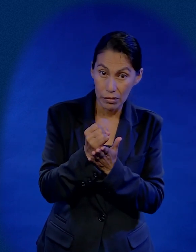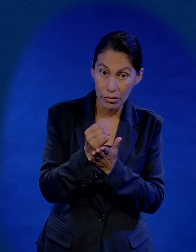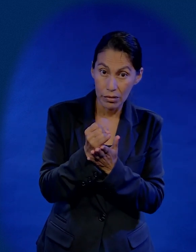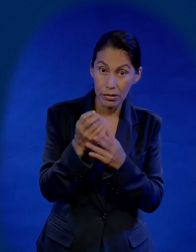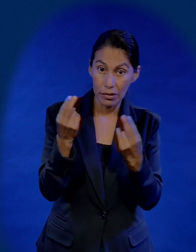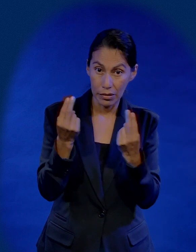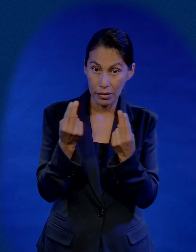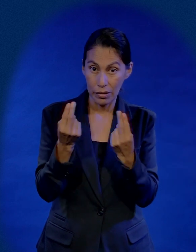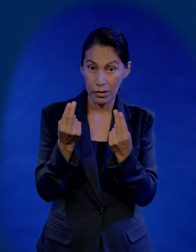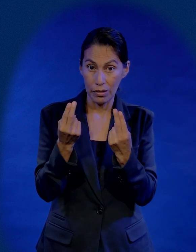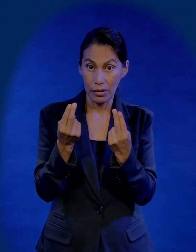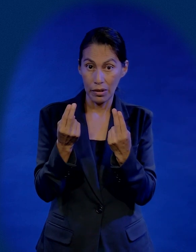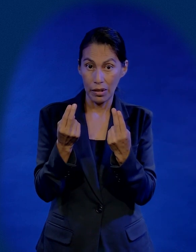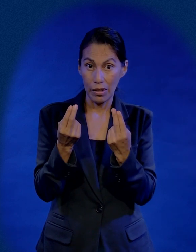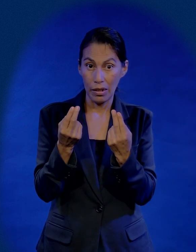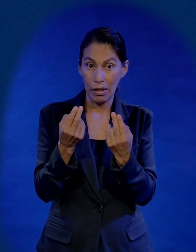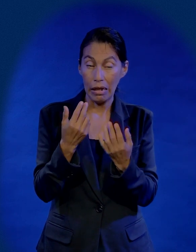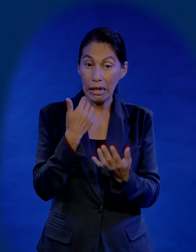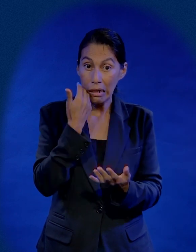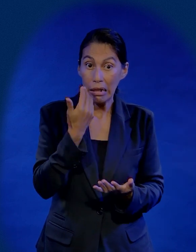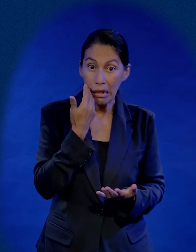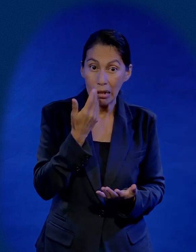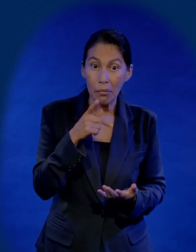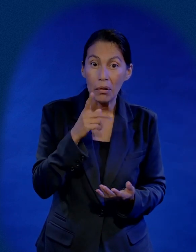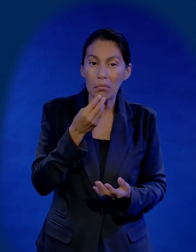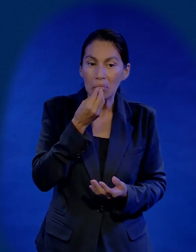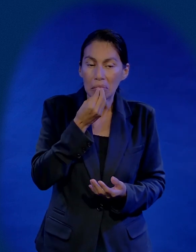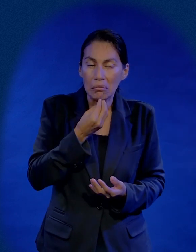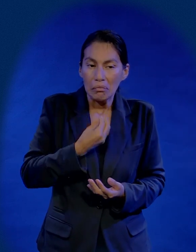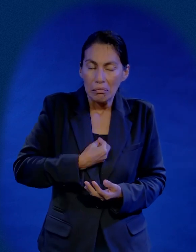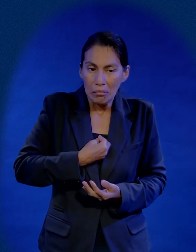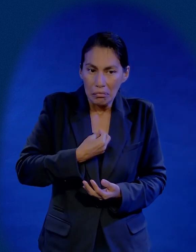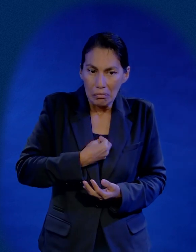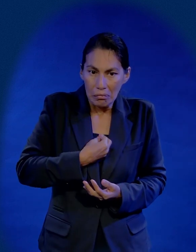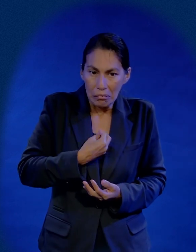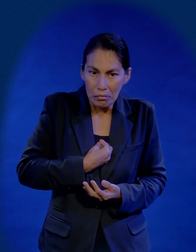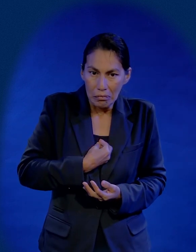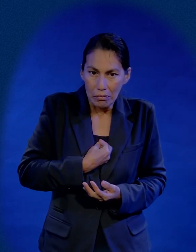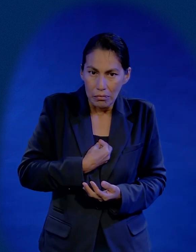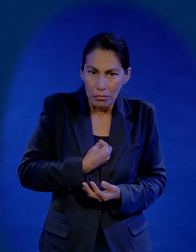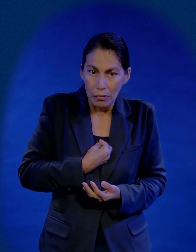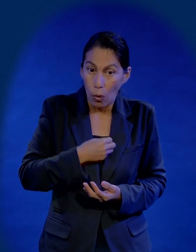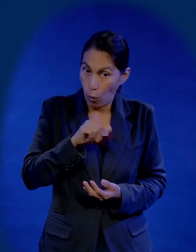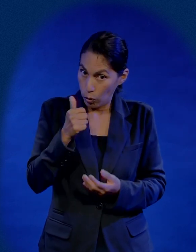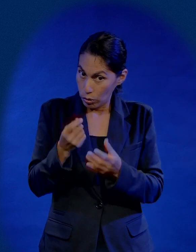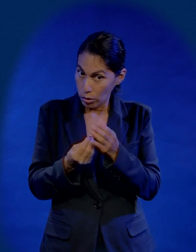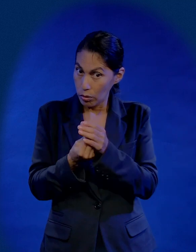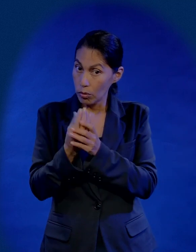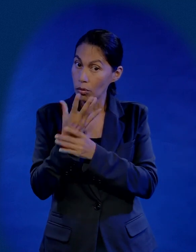que necesita tomar esa decisión y te quedaste con las ganas esta es una nueva oportunidad para ti